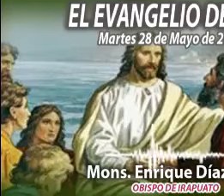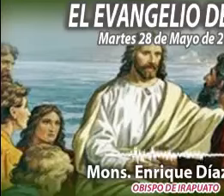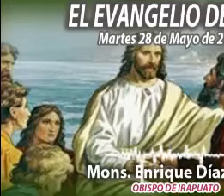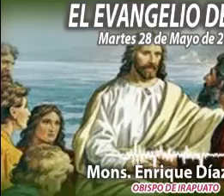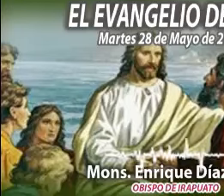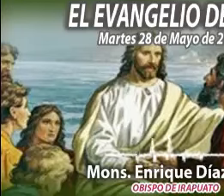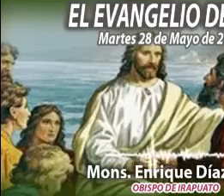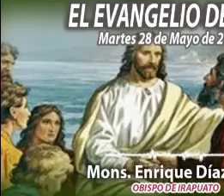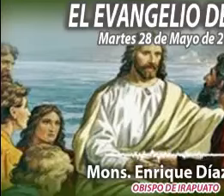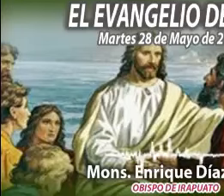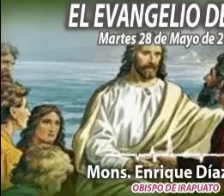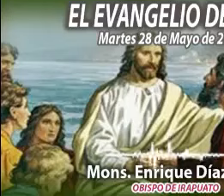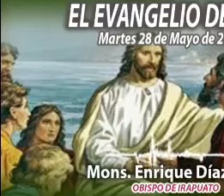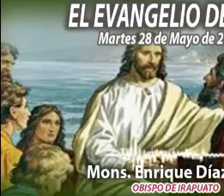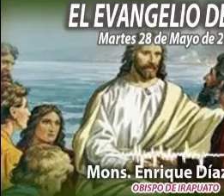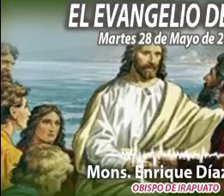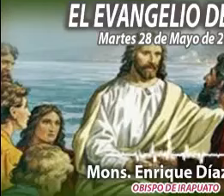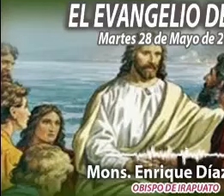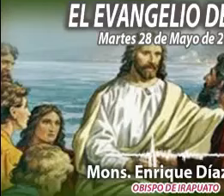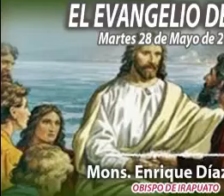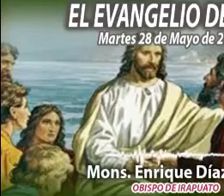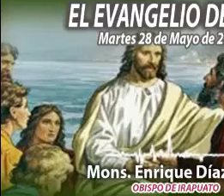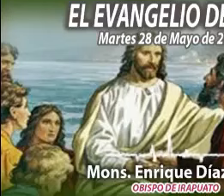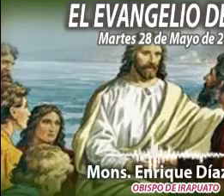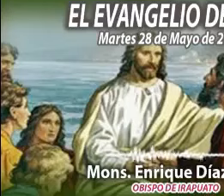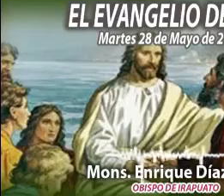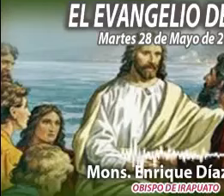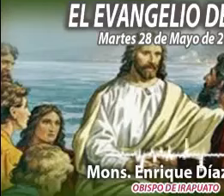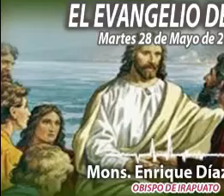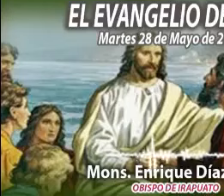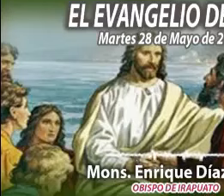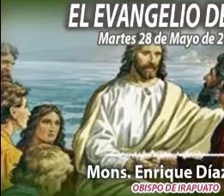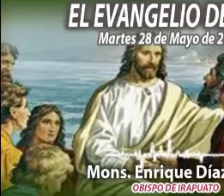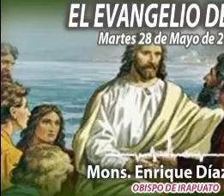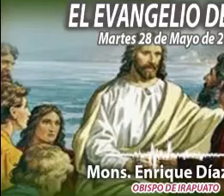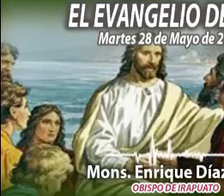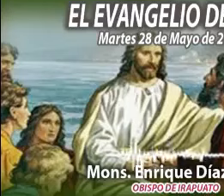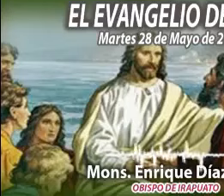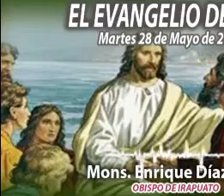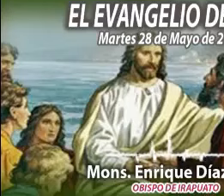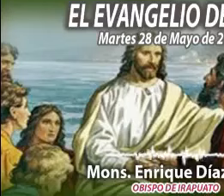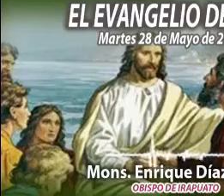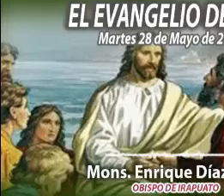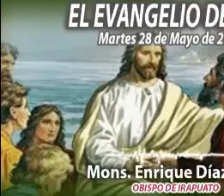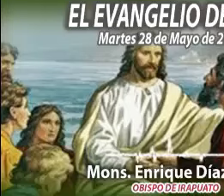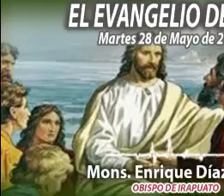Díaz, fortalezcamos nuestra fe. Seamos testigos de Jesús, vivo y resucitado.